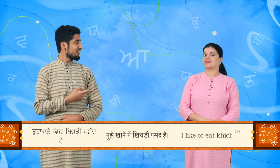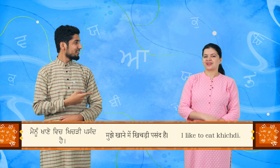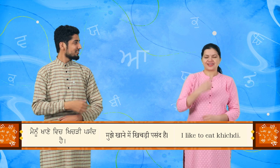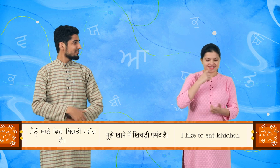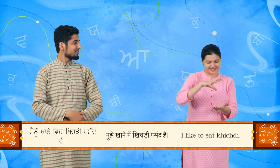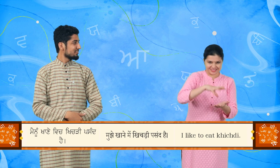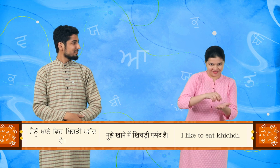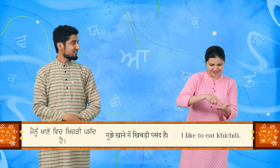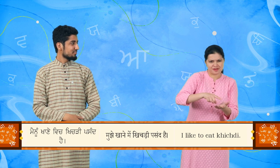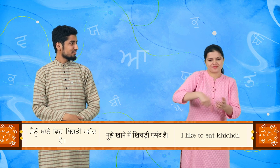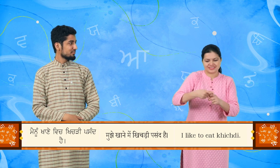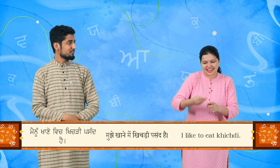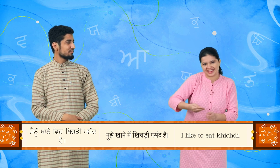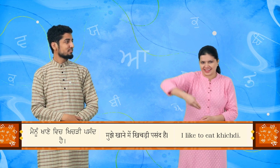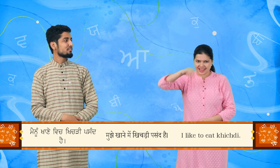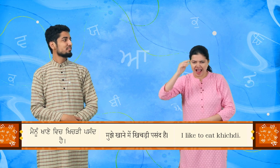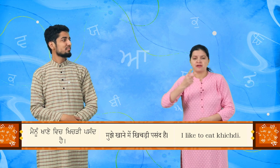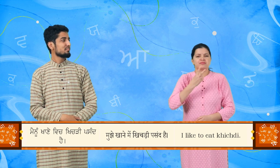मैंनू खाने विच खिचडी पसंद है